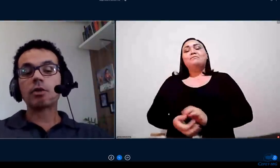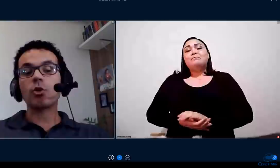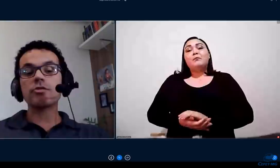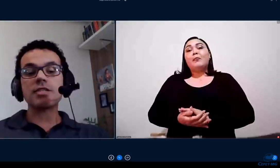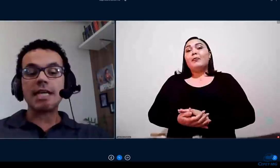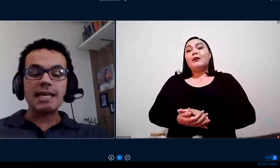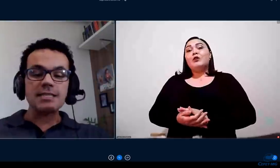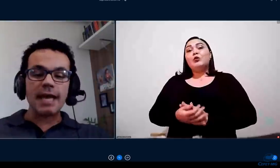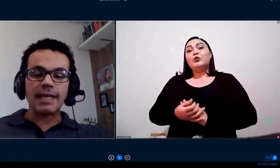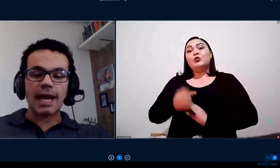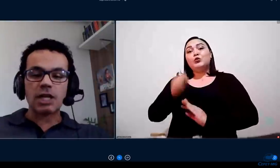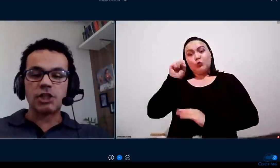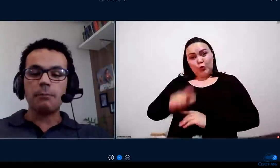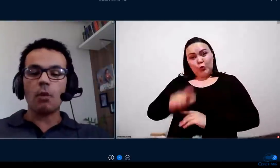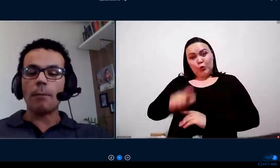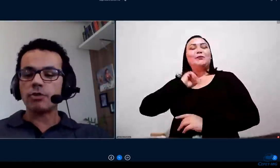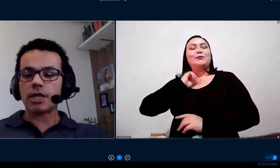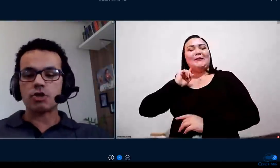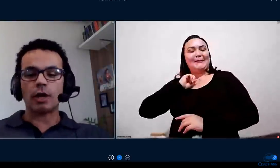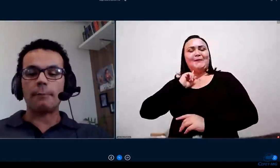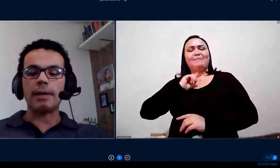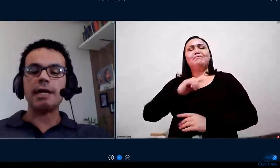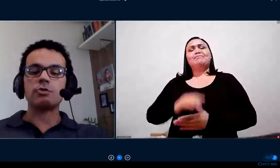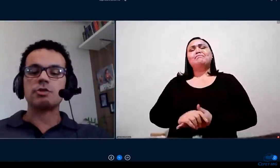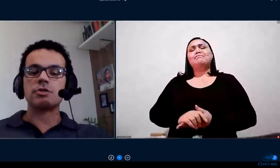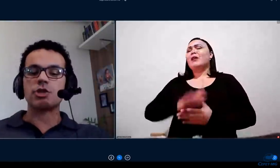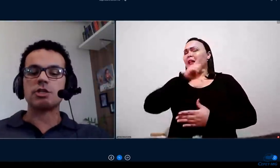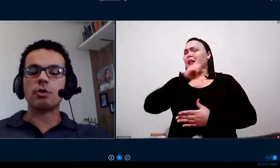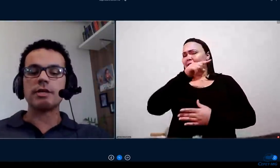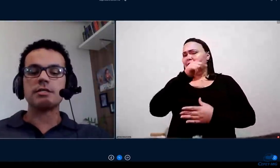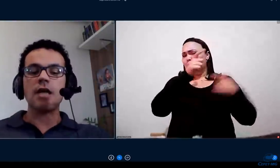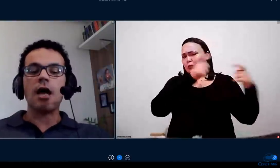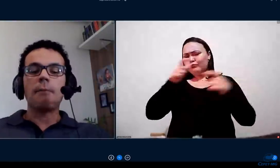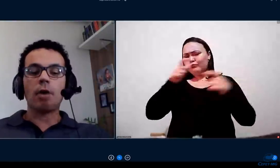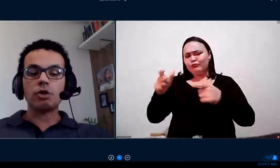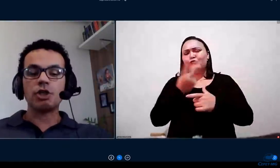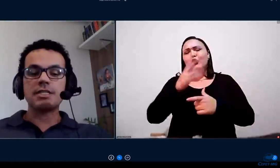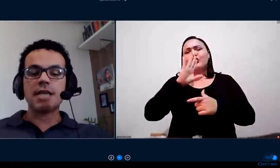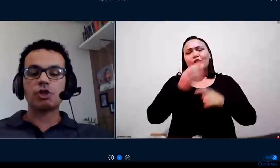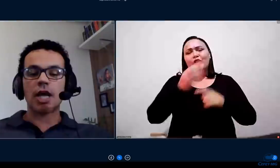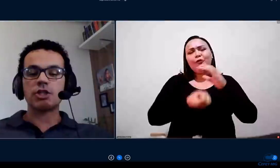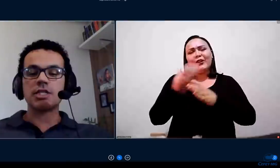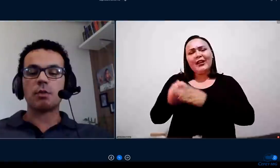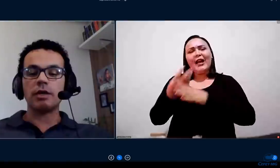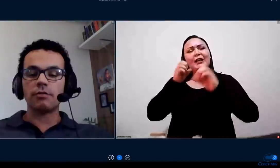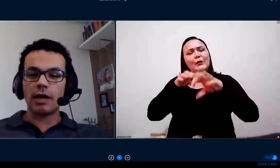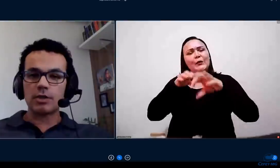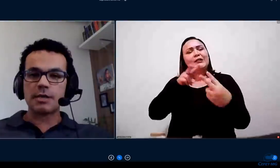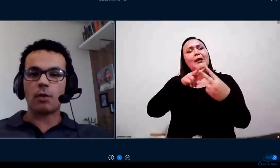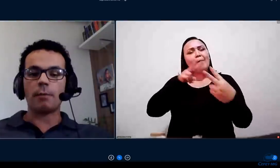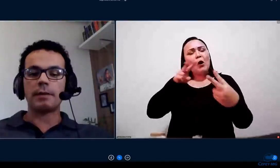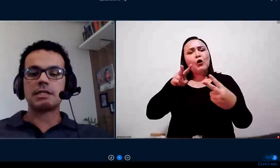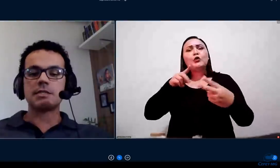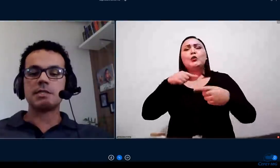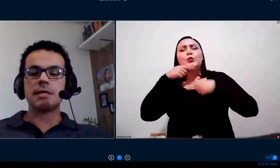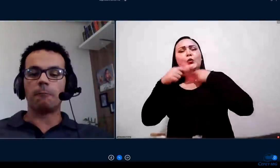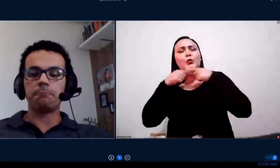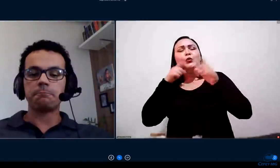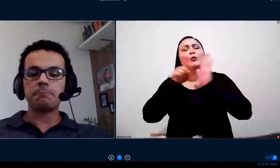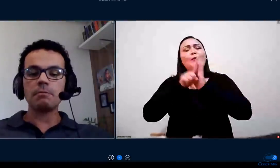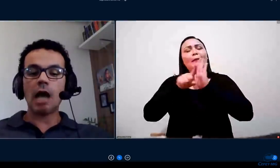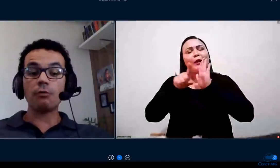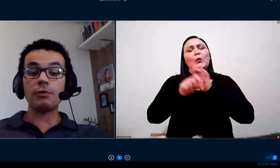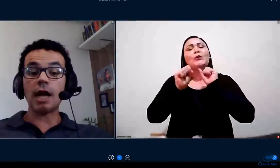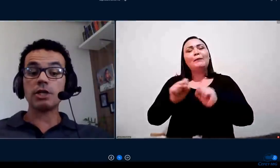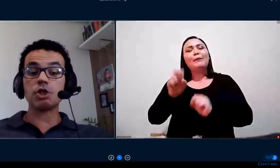Lembra a todos que quem quiser interagir por meio de questionamentos e sugestões, pode utilizar o chat disponível na nossa própria transmissão.